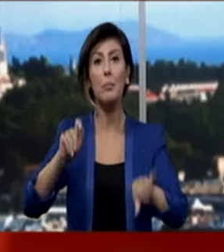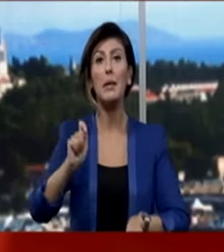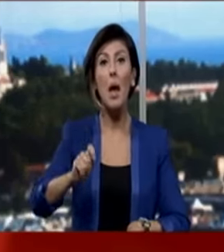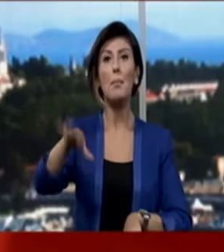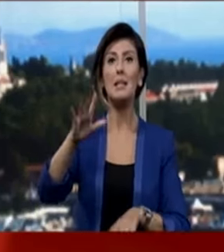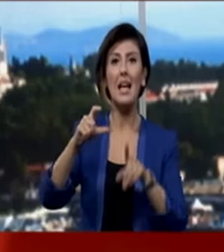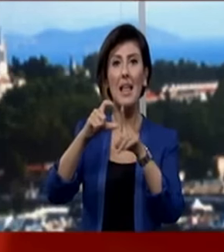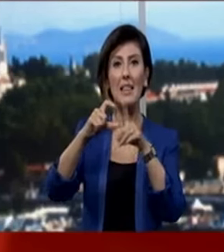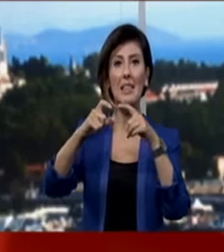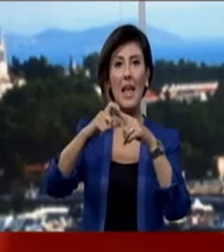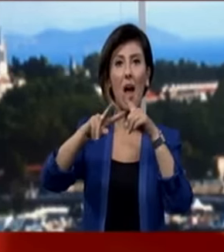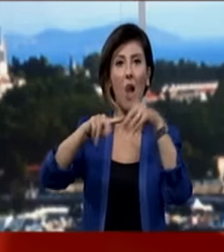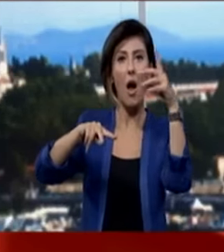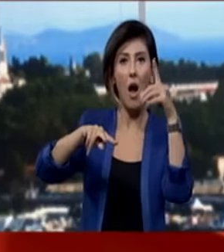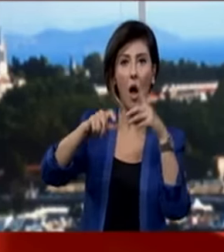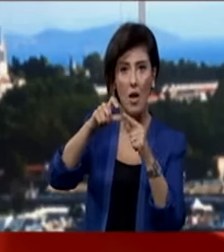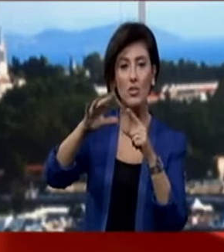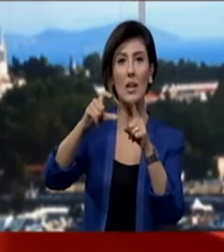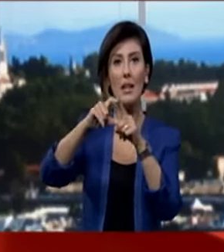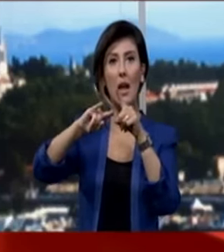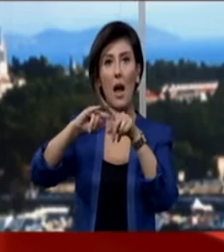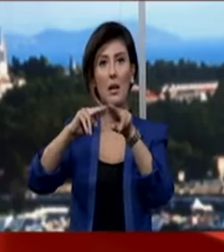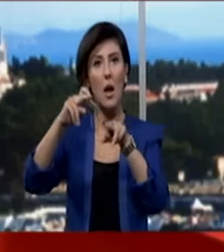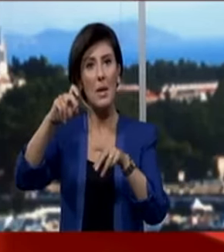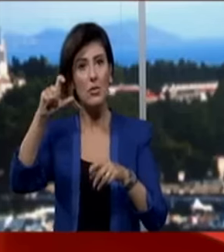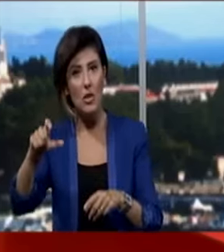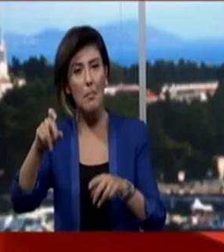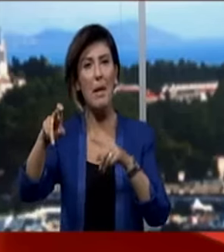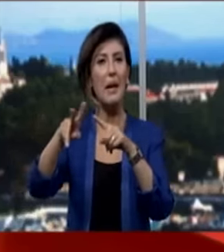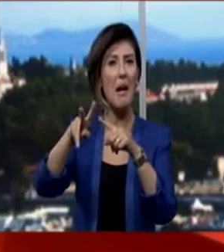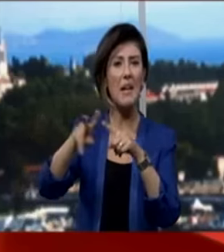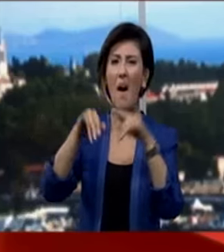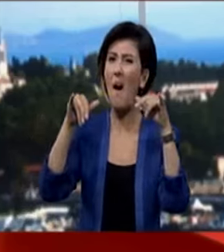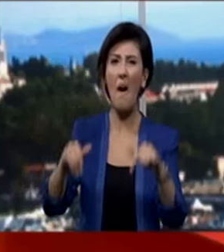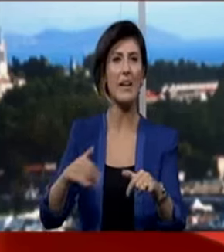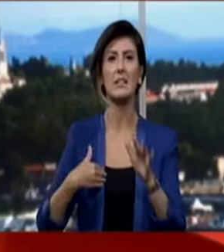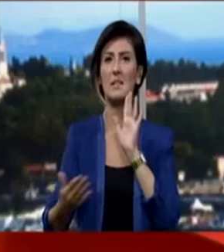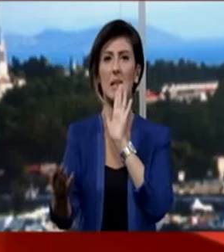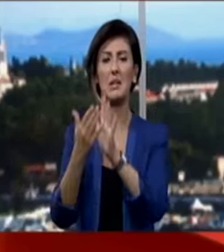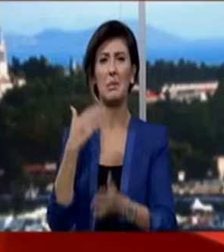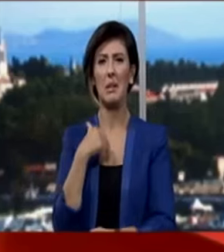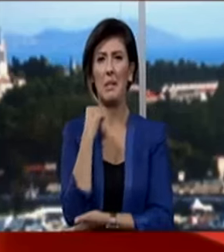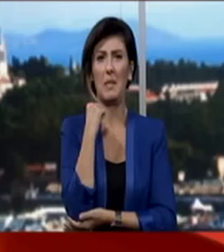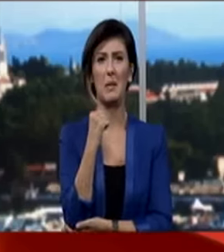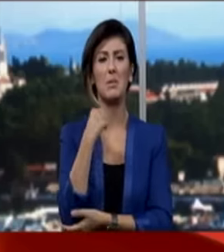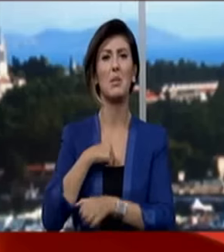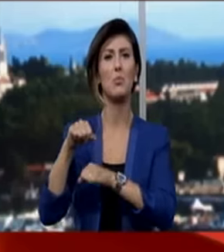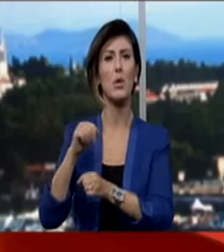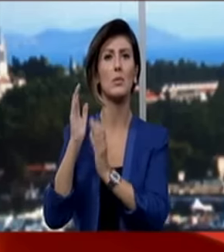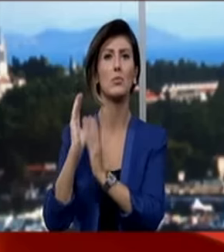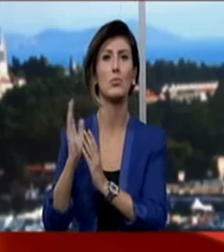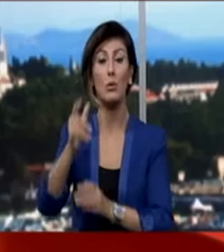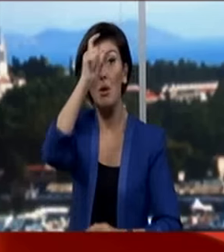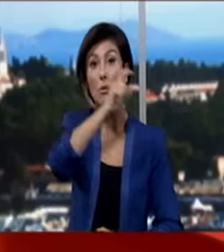Deaş'a da, Deaş KPC'ye de, PKK'ya da aynı yaklaşımla dimdik mücadelemizi sürdürürüz.